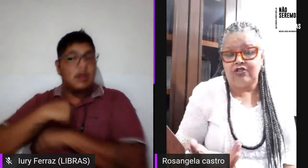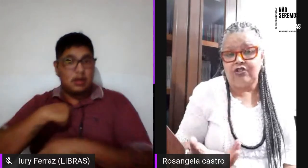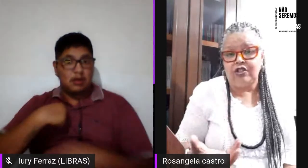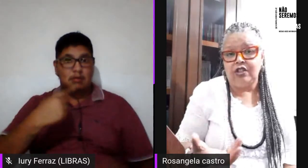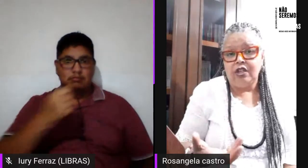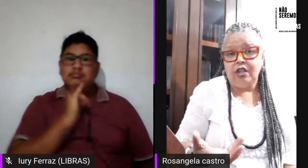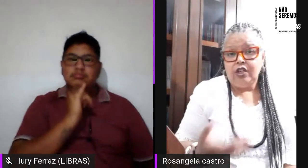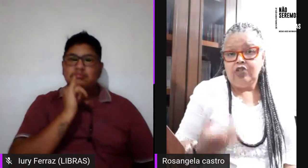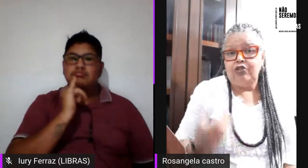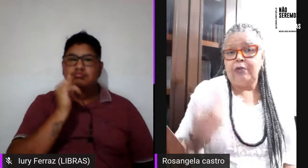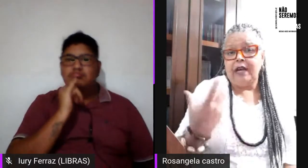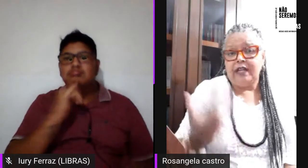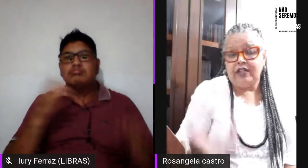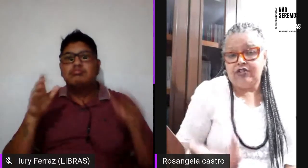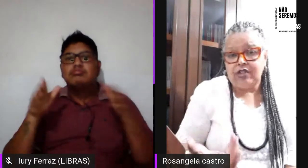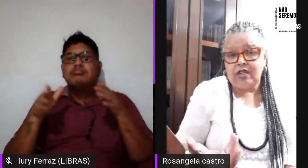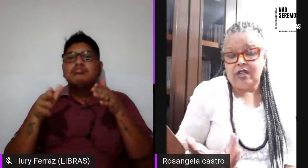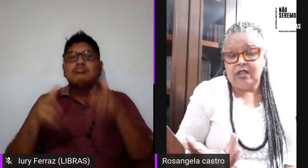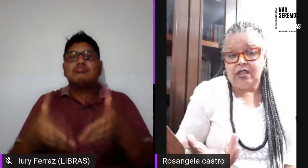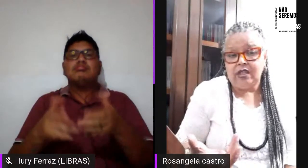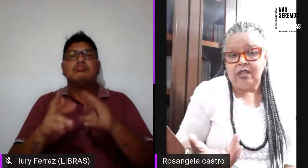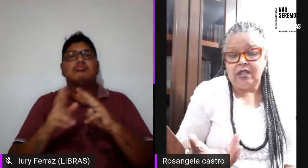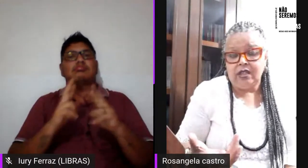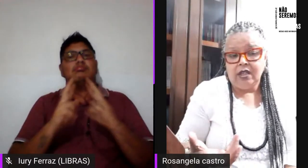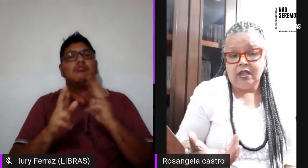parte de uma rede